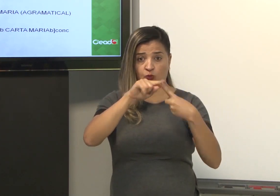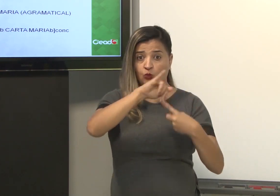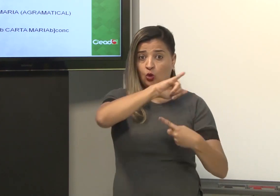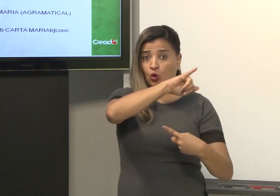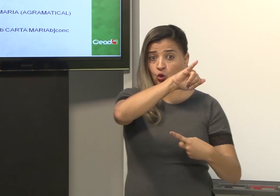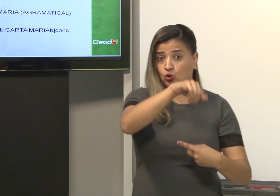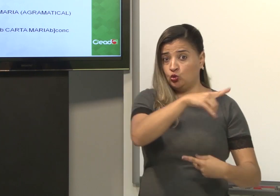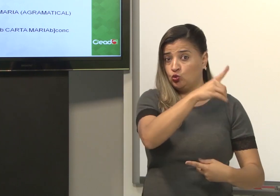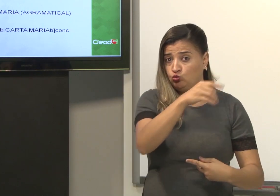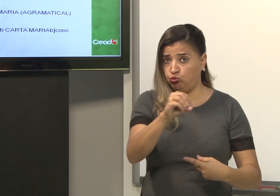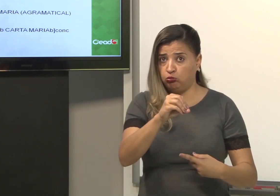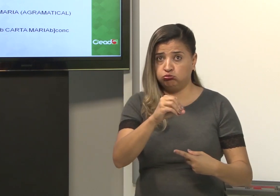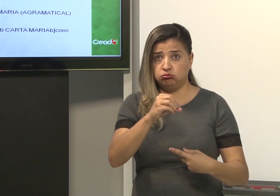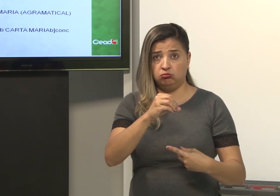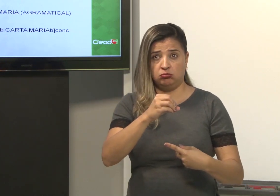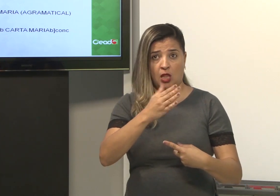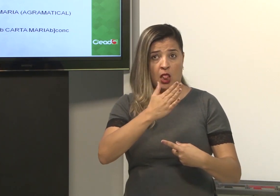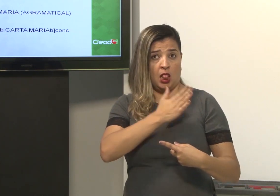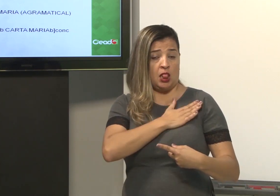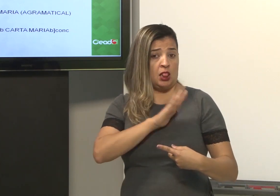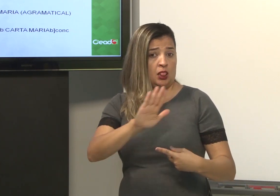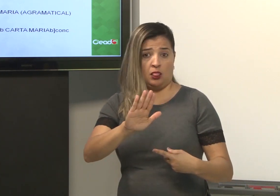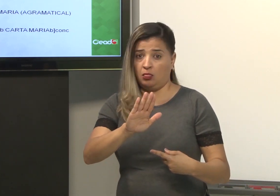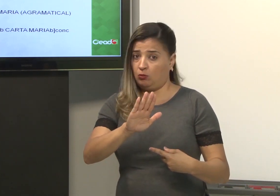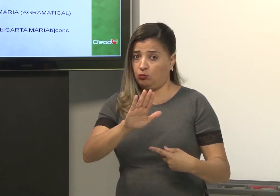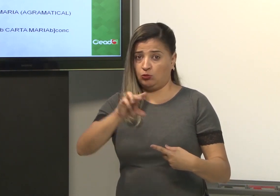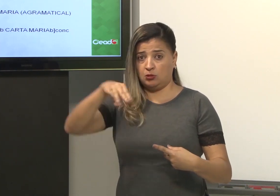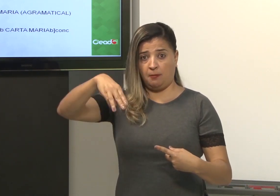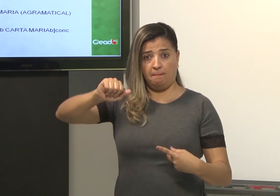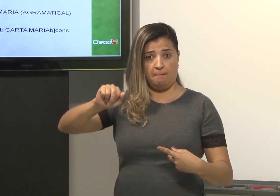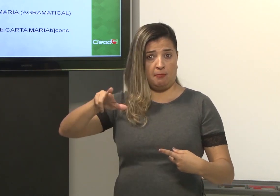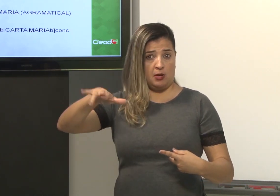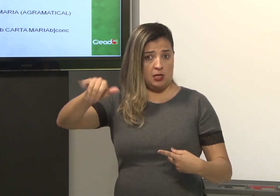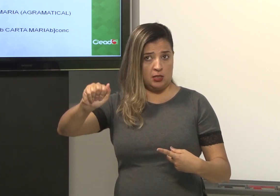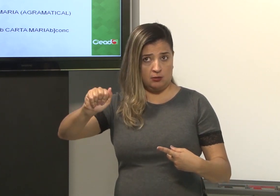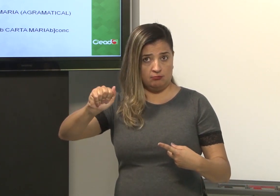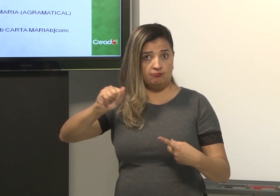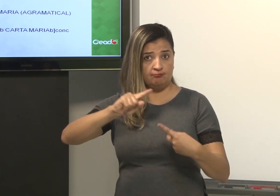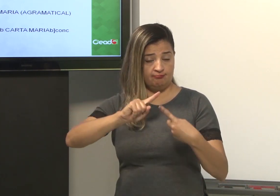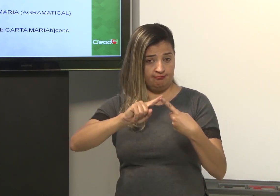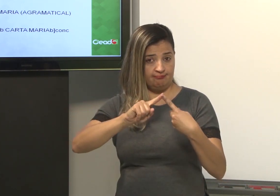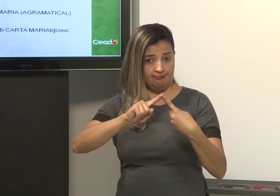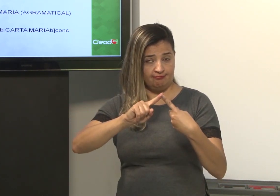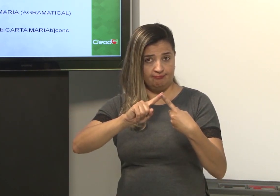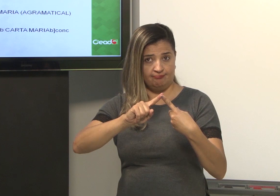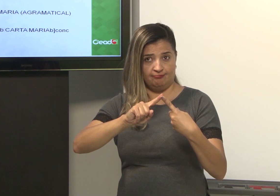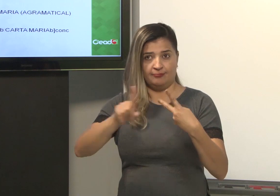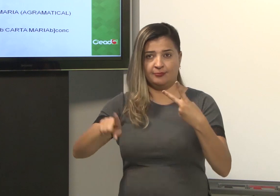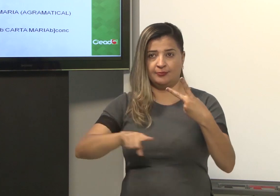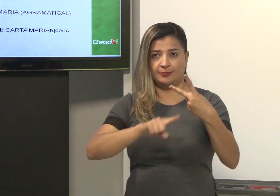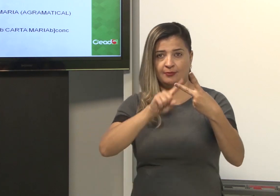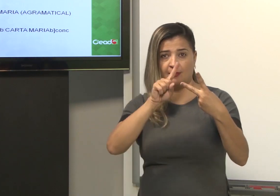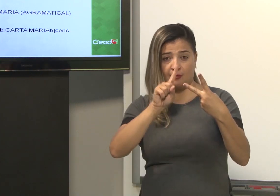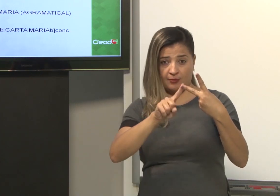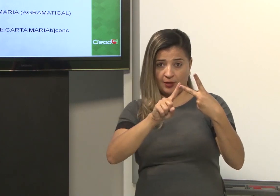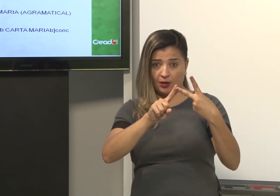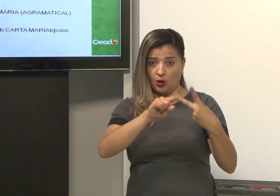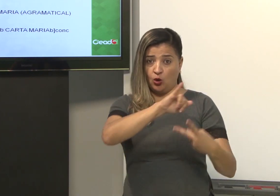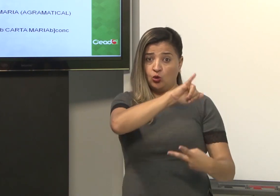e o segundo. João não gosta de Maria. E a